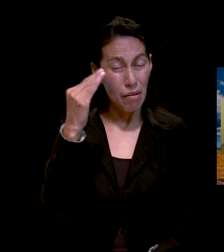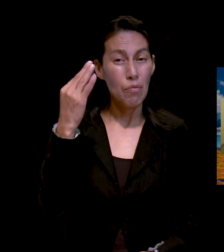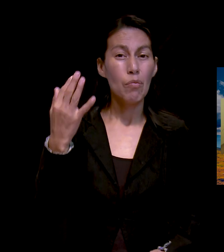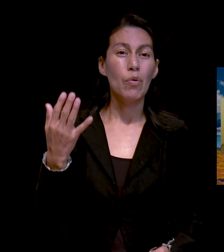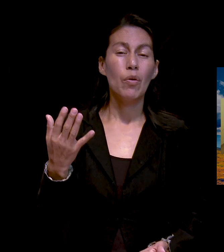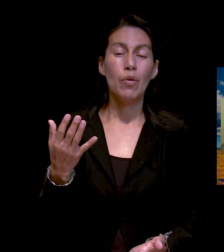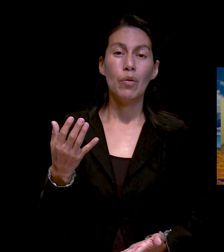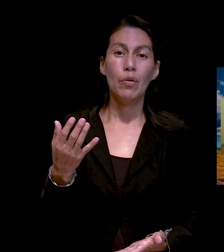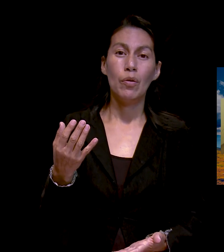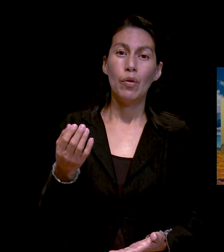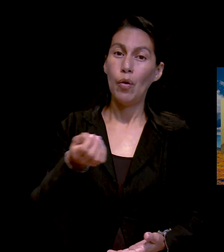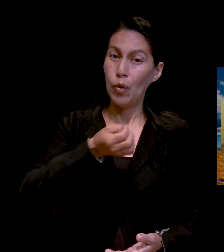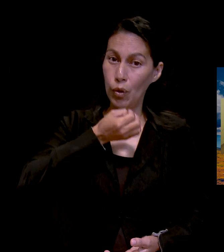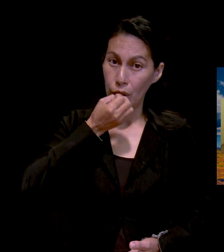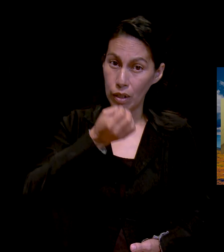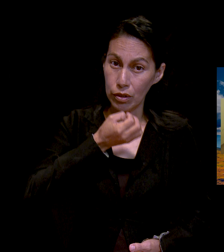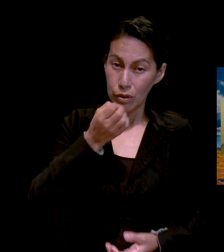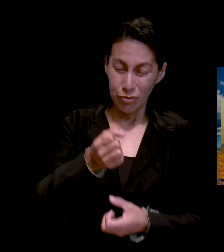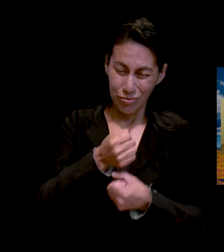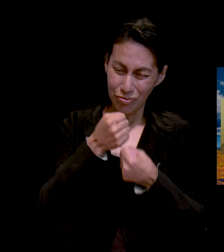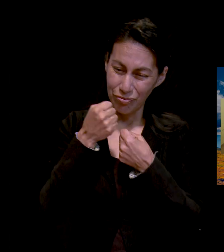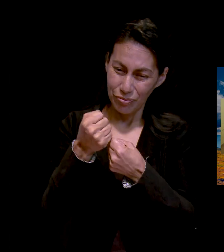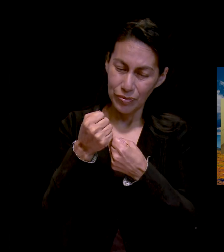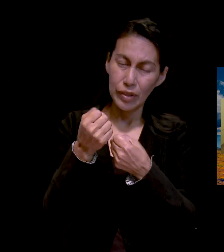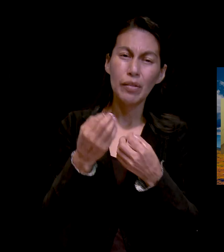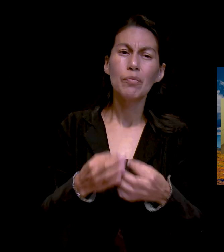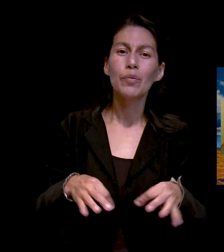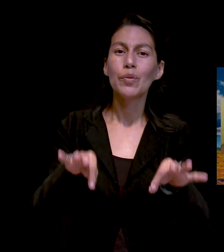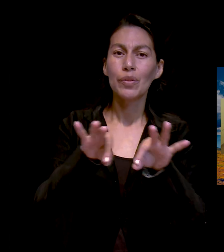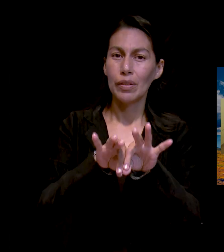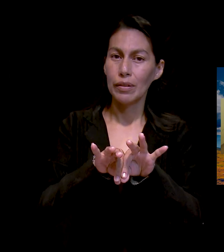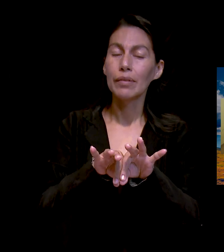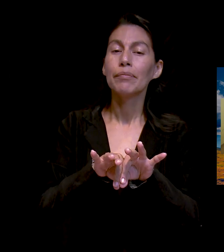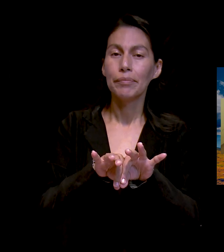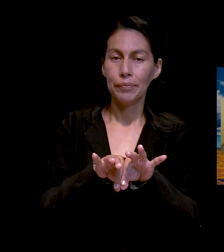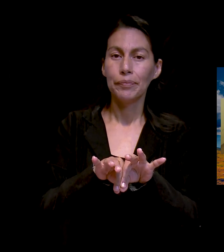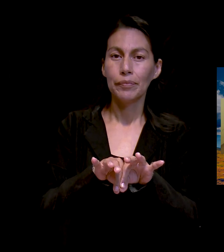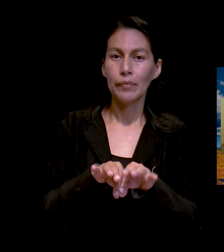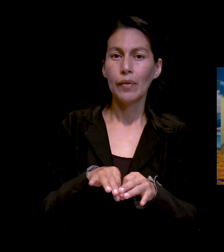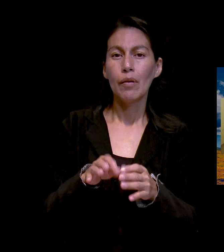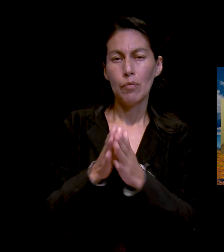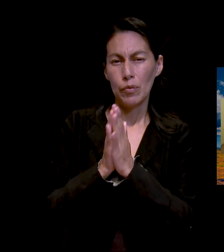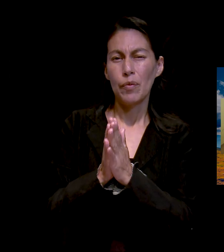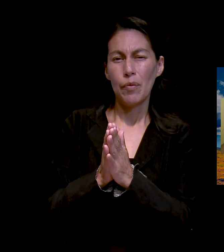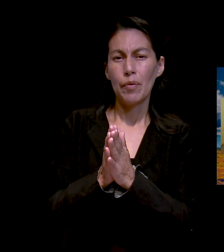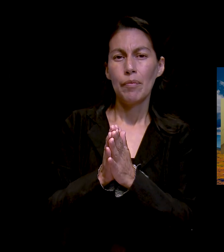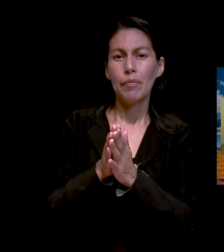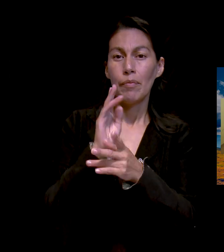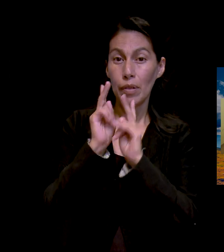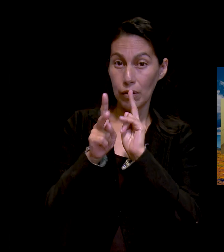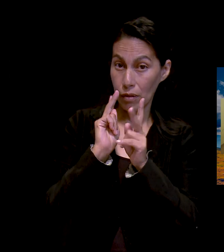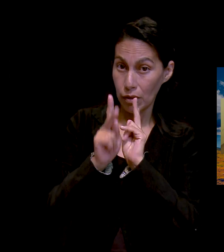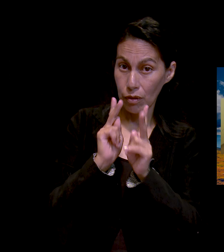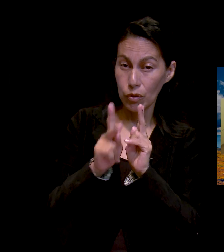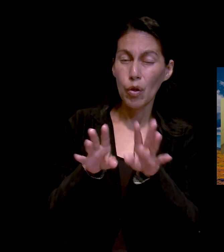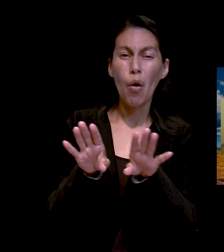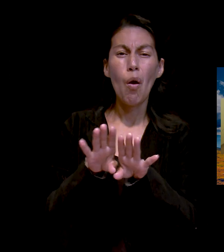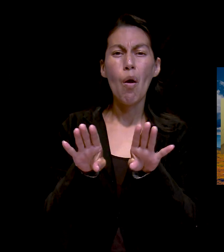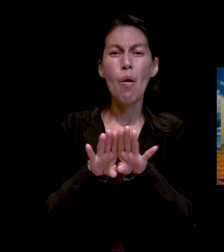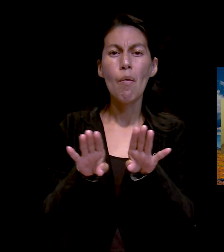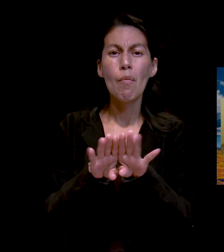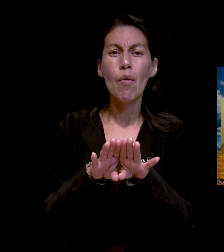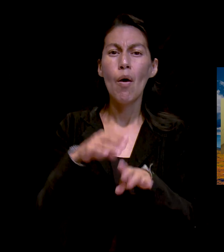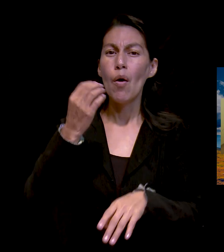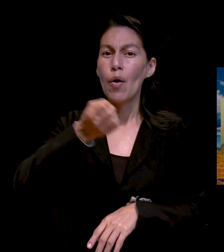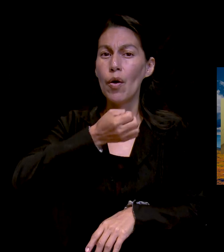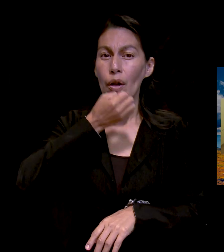oración fue muy importante para ti y para la familia. María, cuéntanos, cuéntanos cómo la oración fortaleció